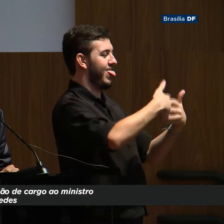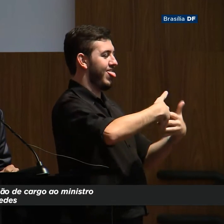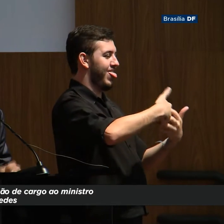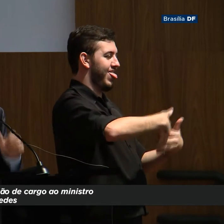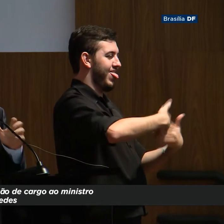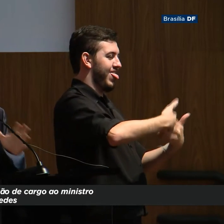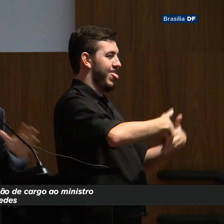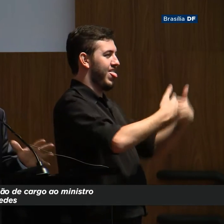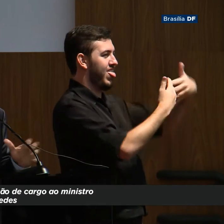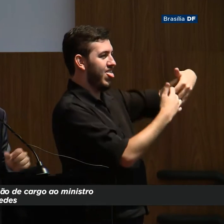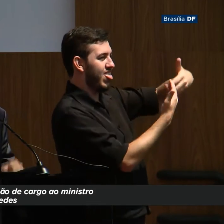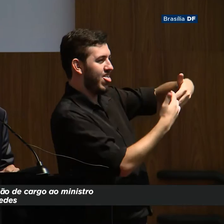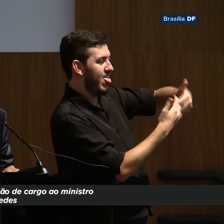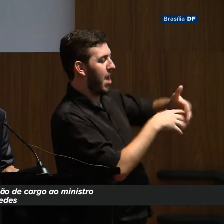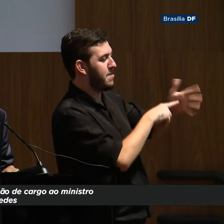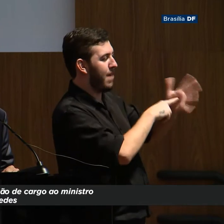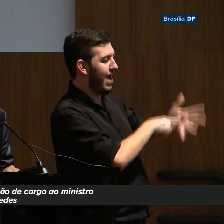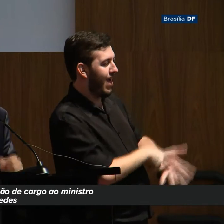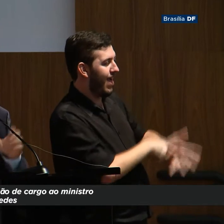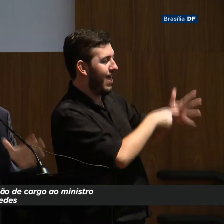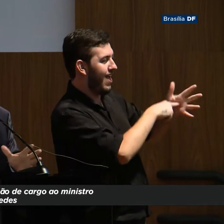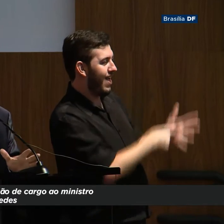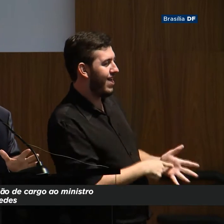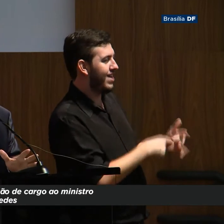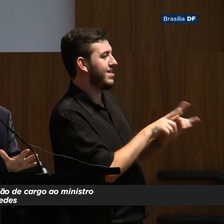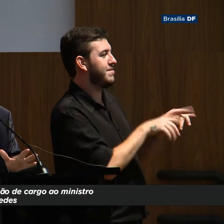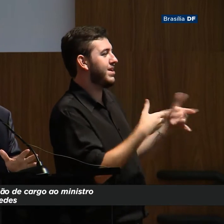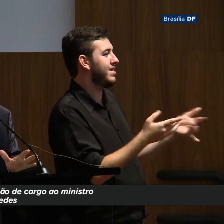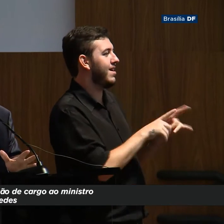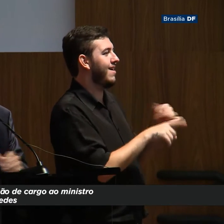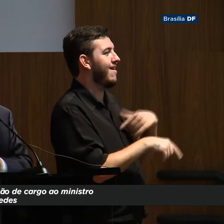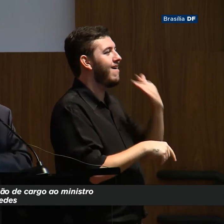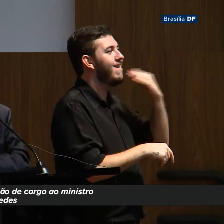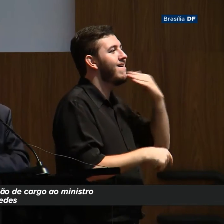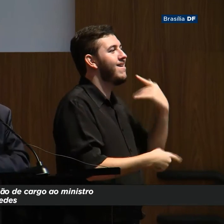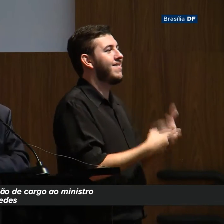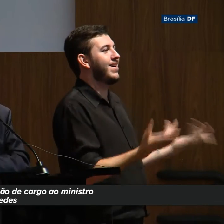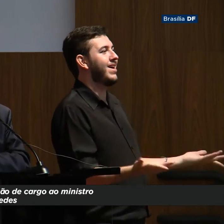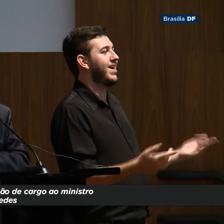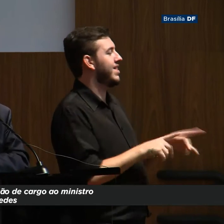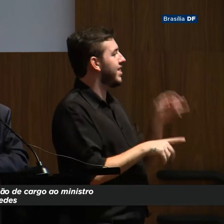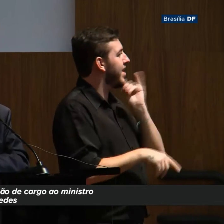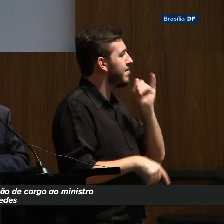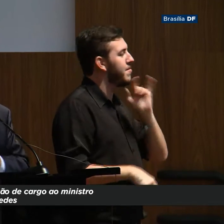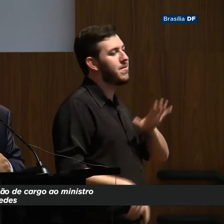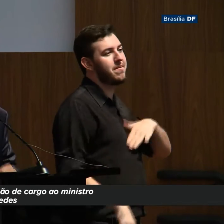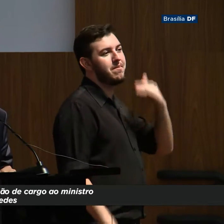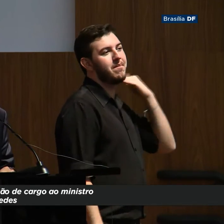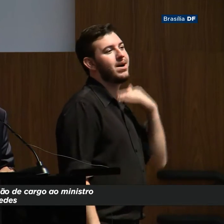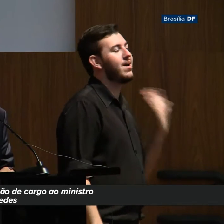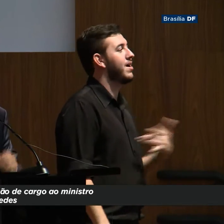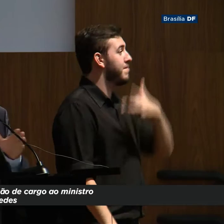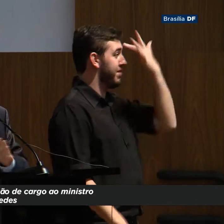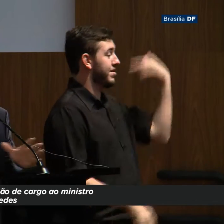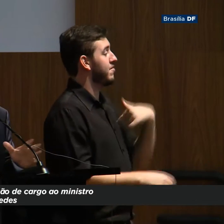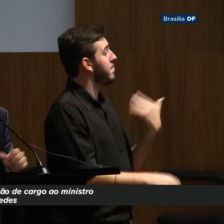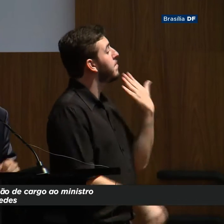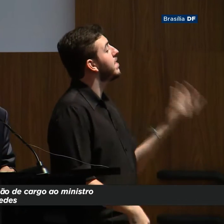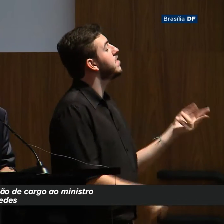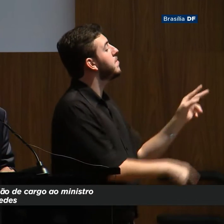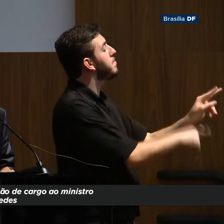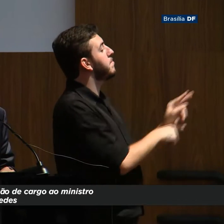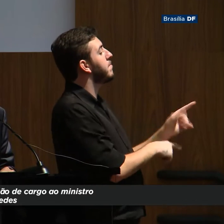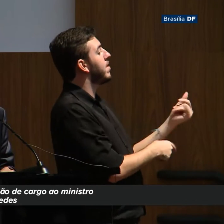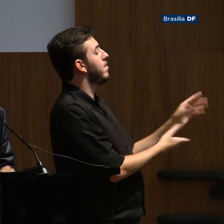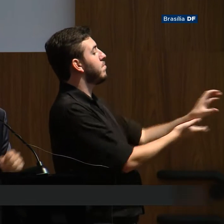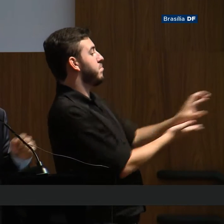em todas as suas dimensões. Você for aos bancos públicos, tem campeão nacional, pegou empréstimo, e não a pequena e